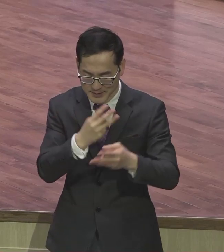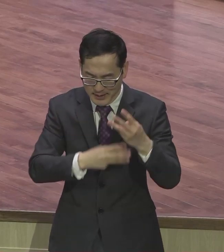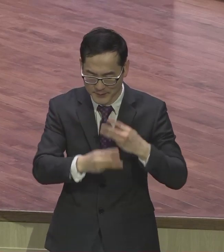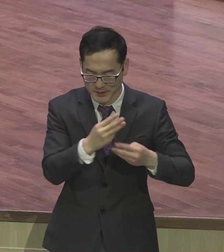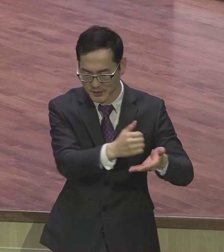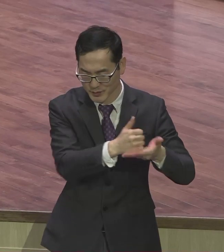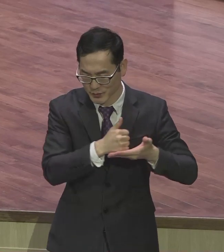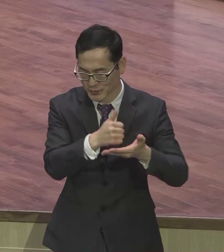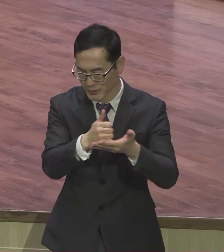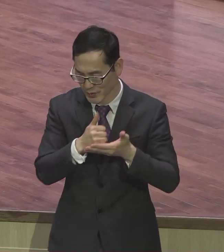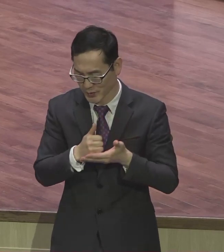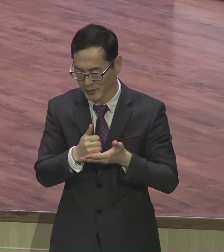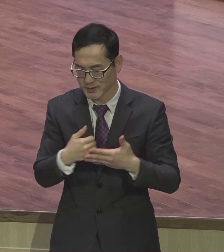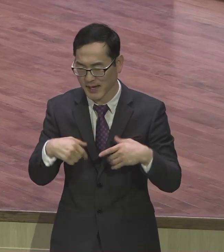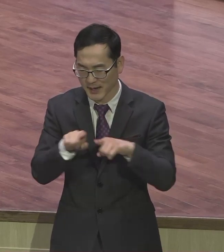예배드리면서 우리 모든